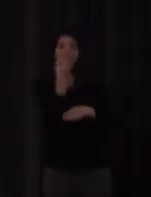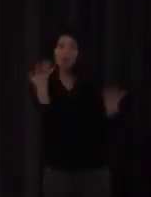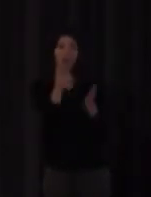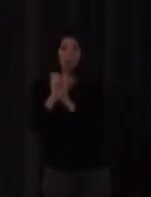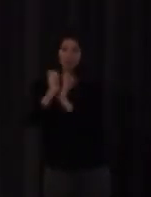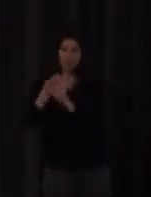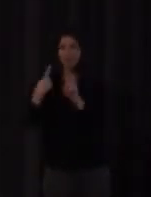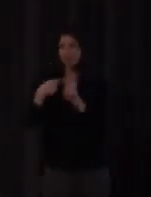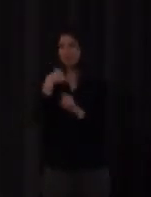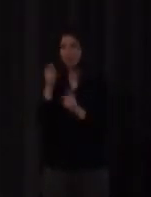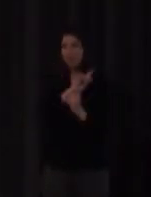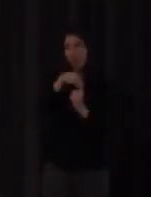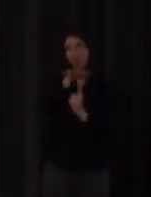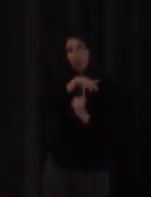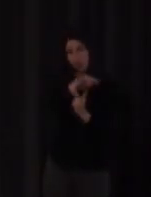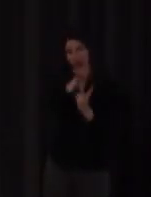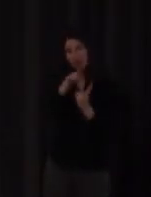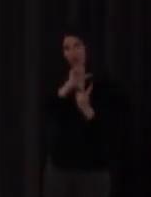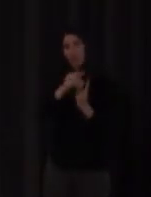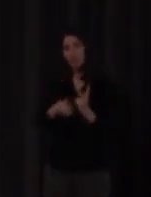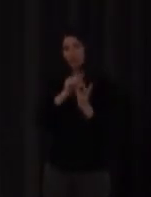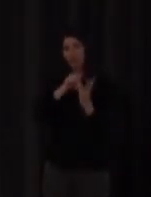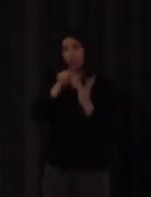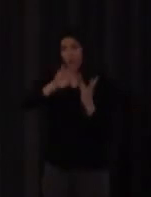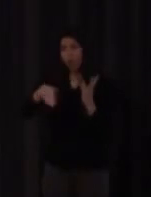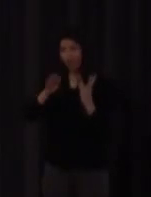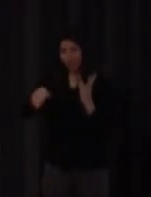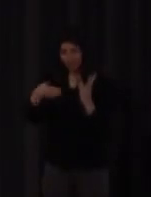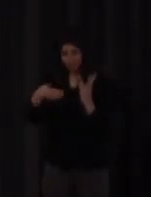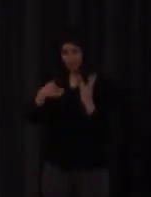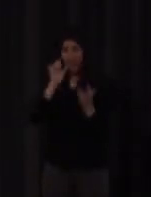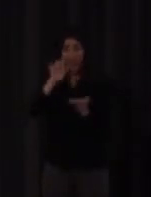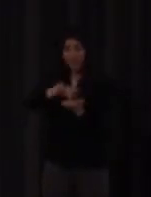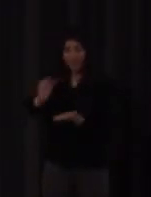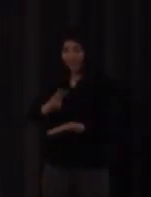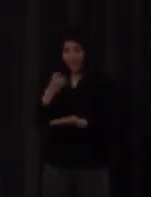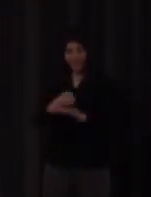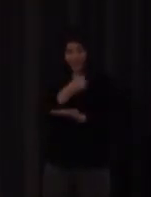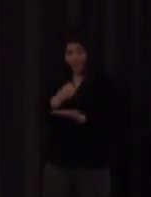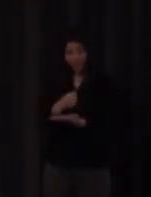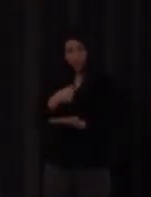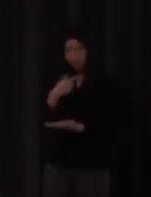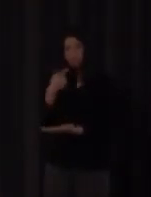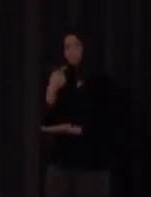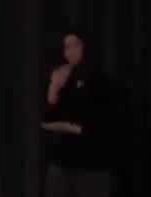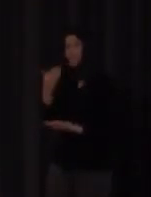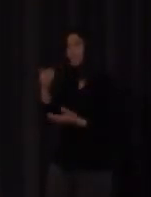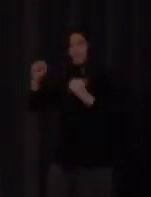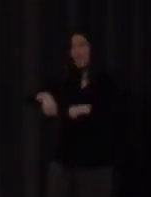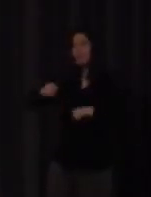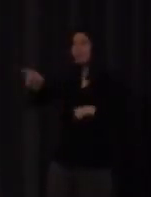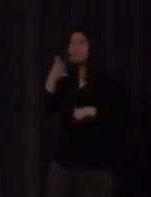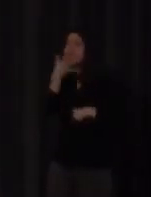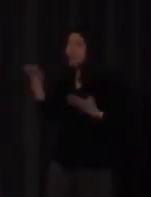orientación uno de los primeros ejercicios es vale pues ahora escribe tu signo y es muy gracioso